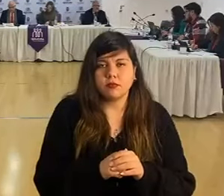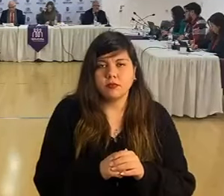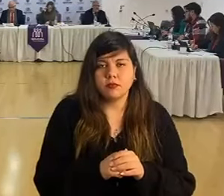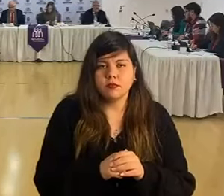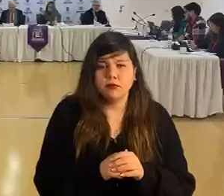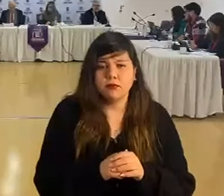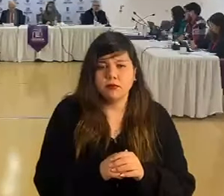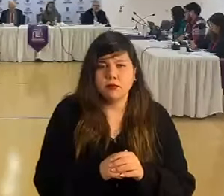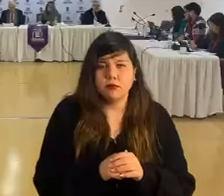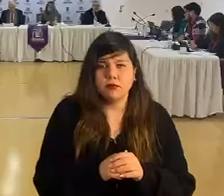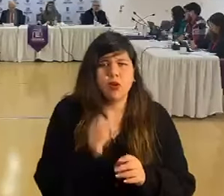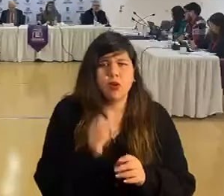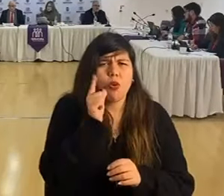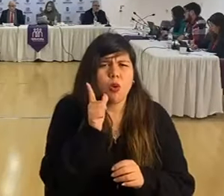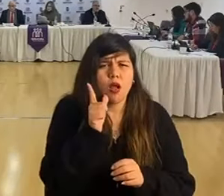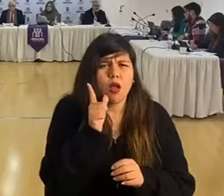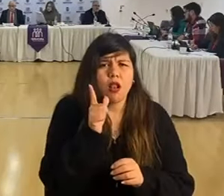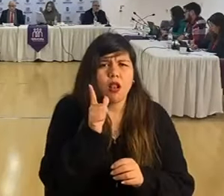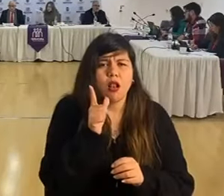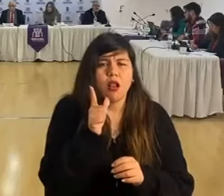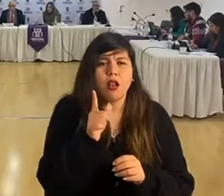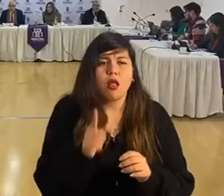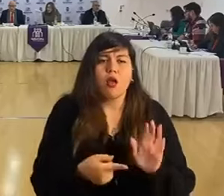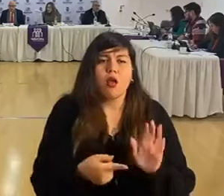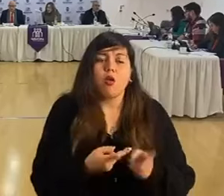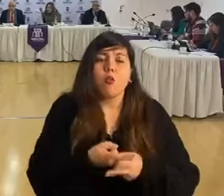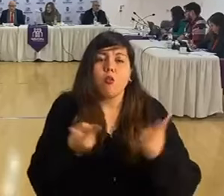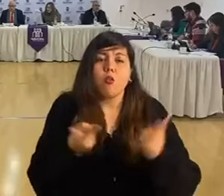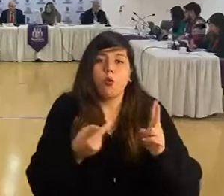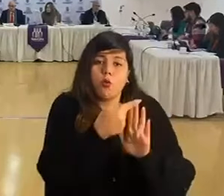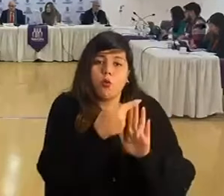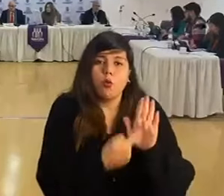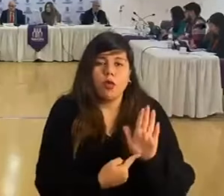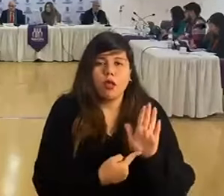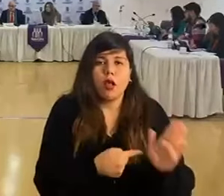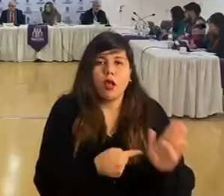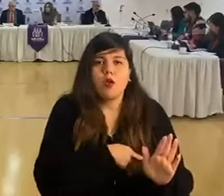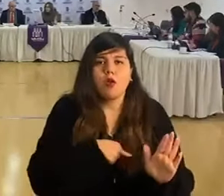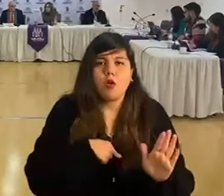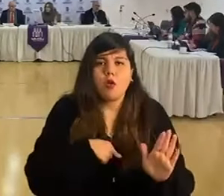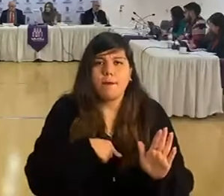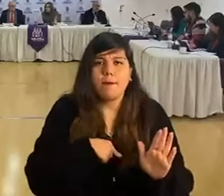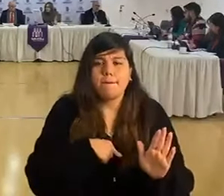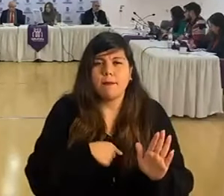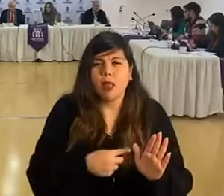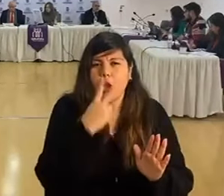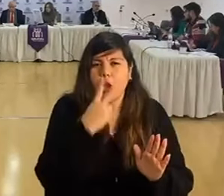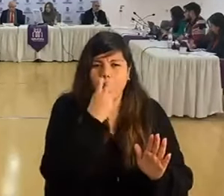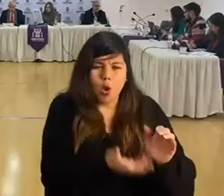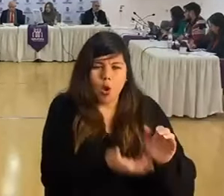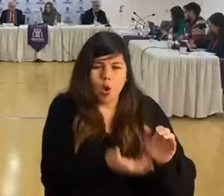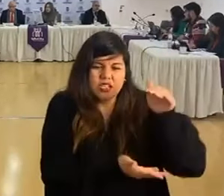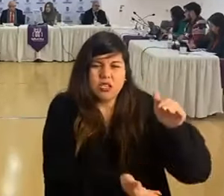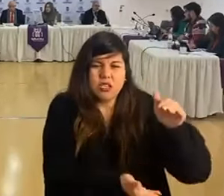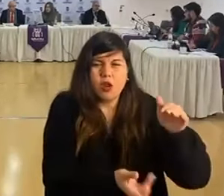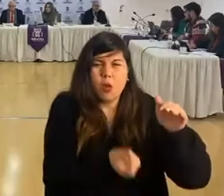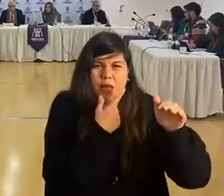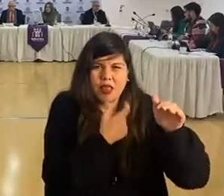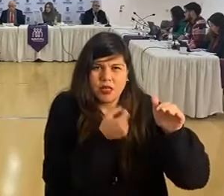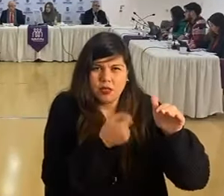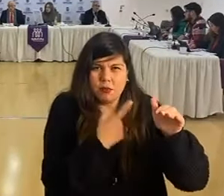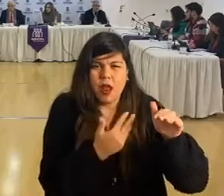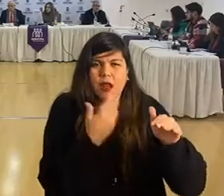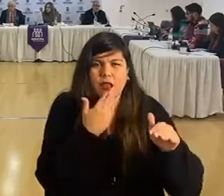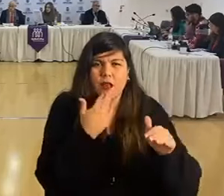que es la licitación pública denominada suministro de oxígeno medicinal y